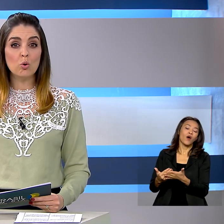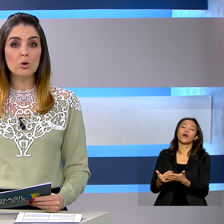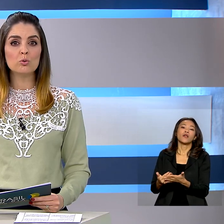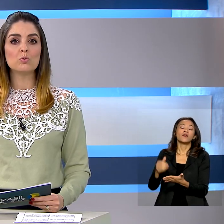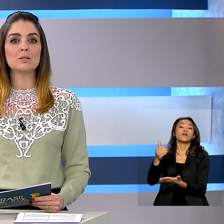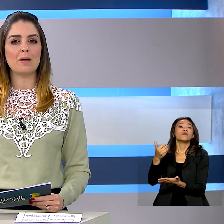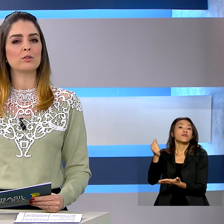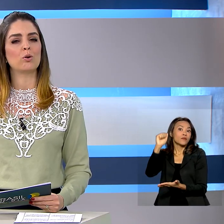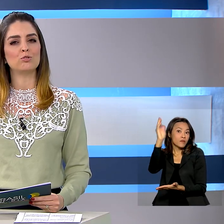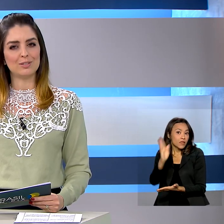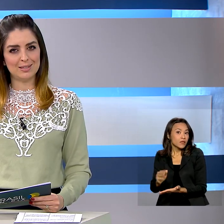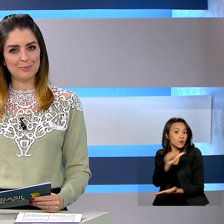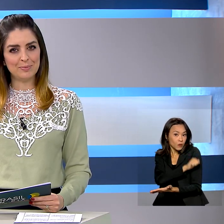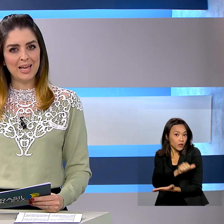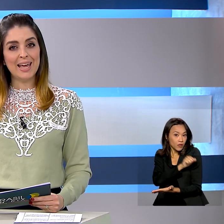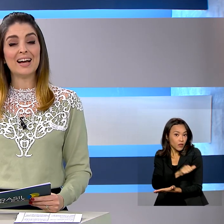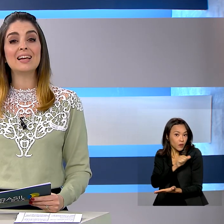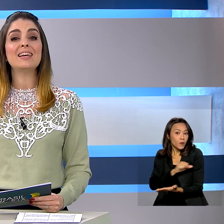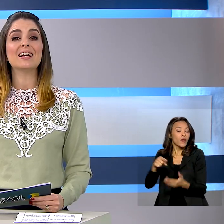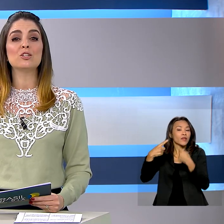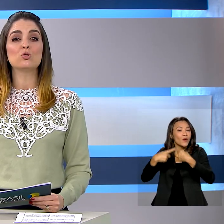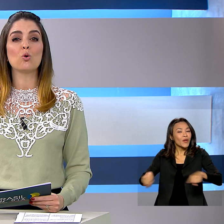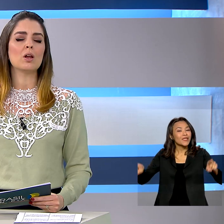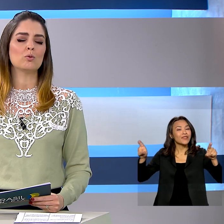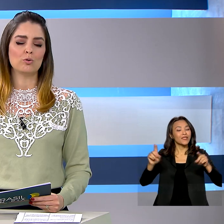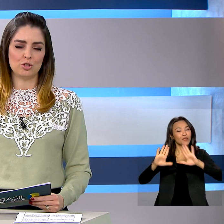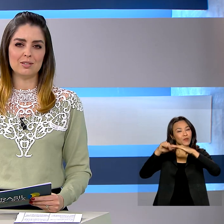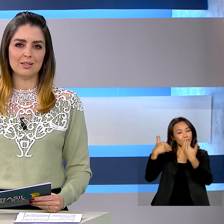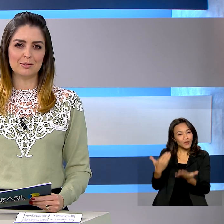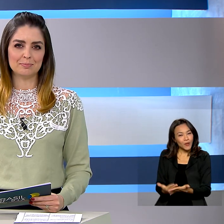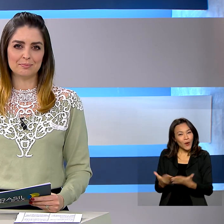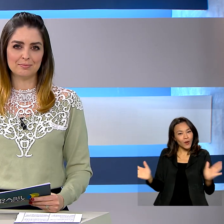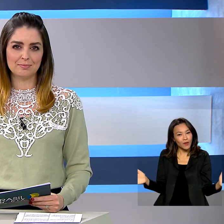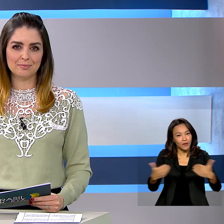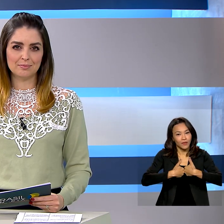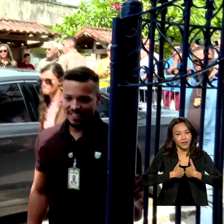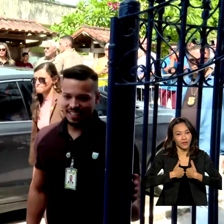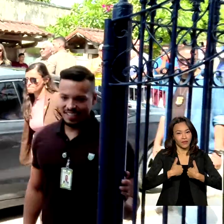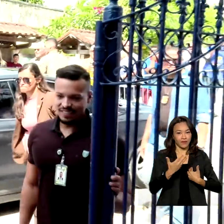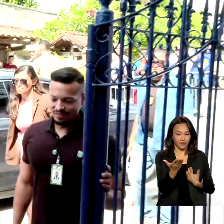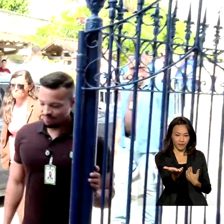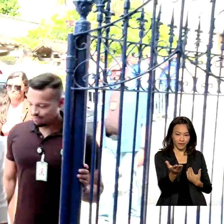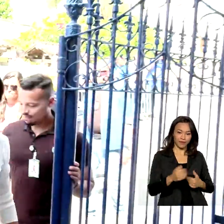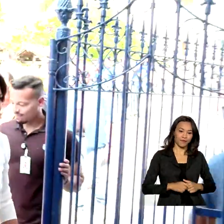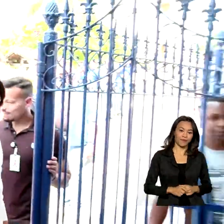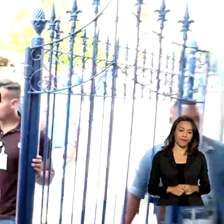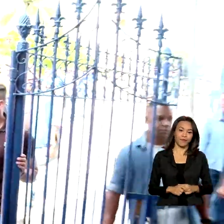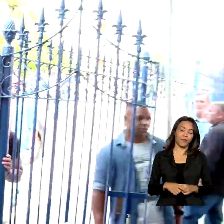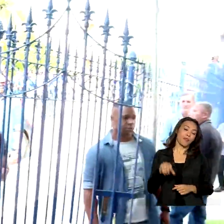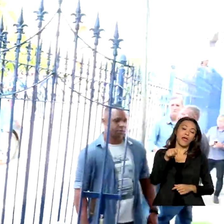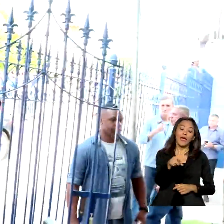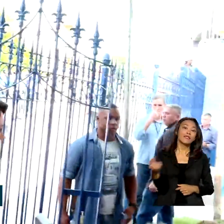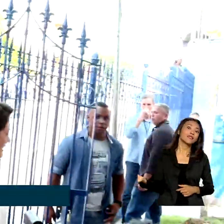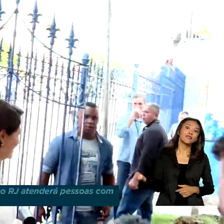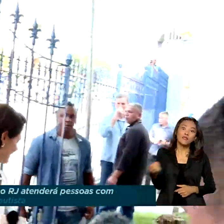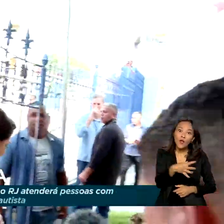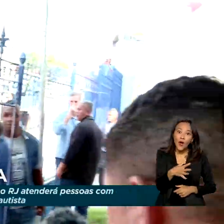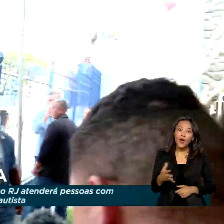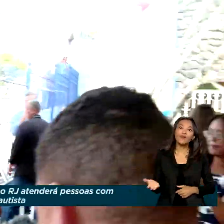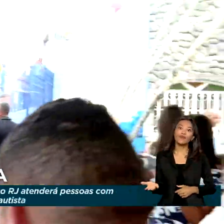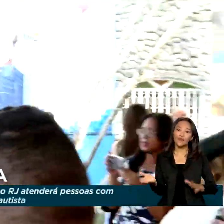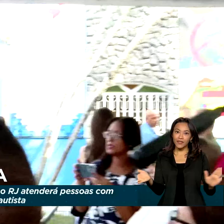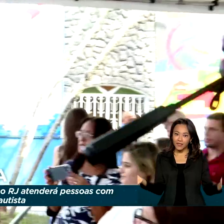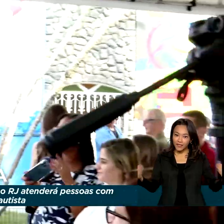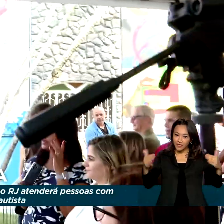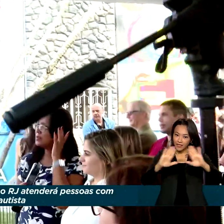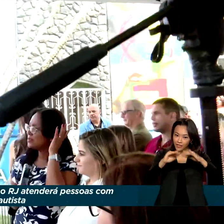transtorno do espectro autista. É a Clínica Escola do Autista. A nova Clínica Escola para